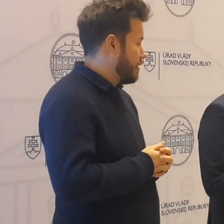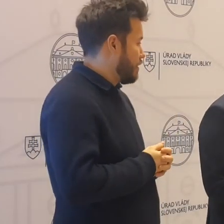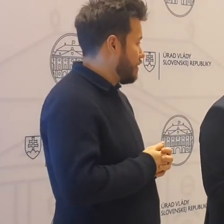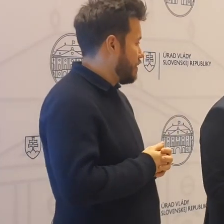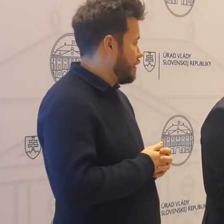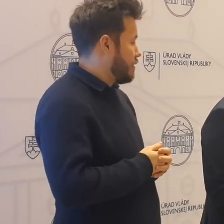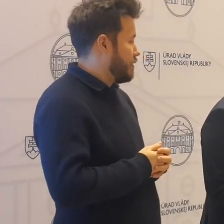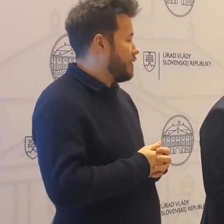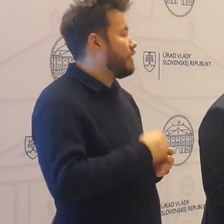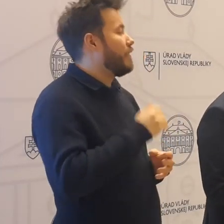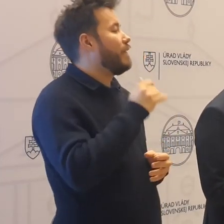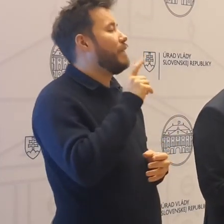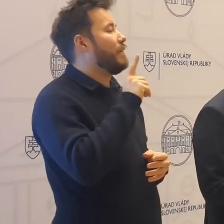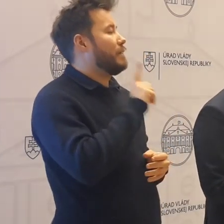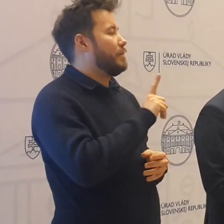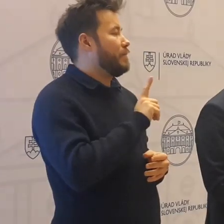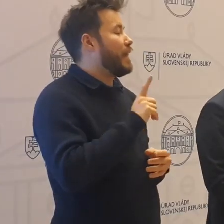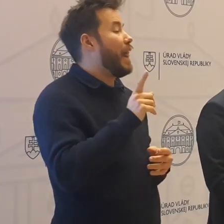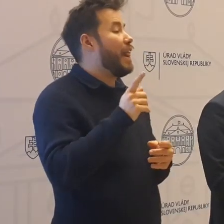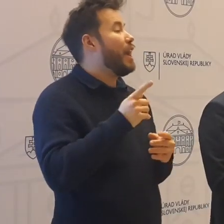Áno, ale v obchodoch budete...